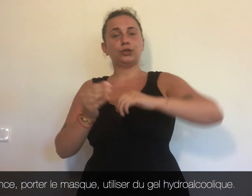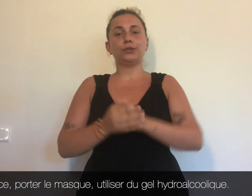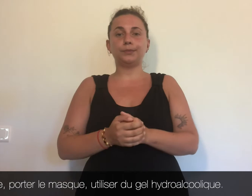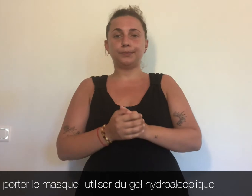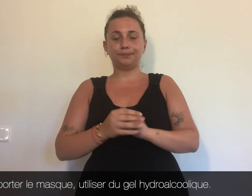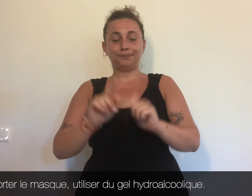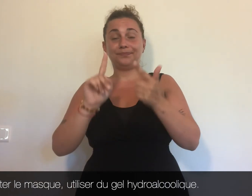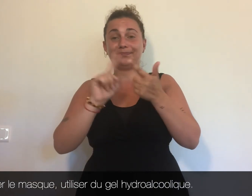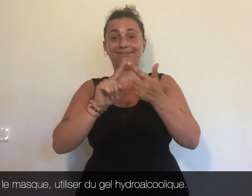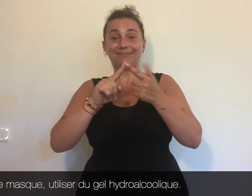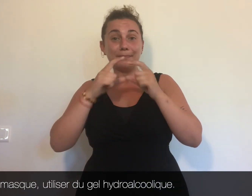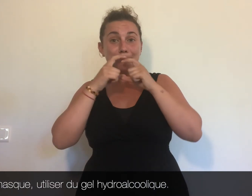Porter le masque